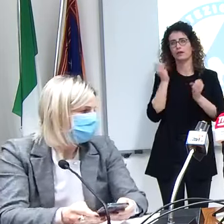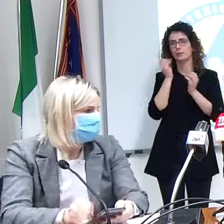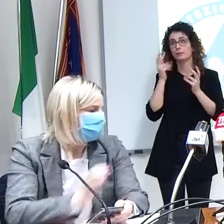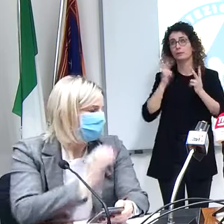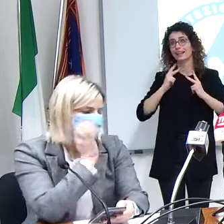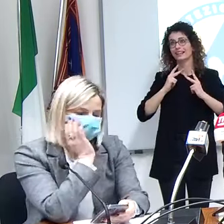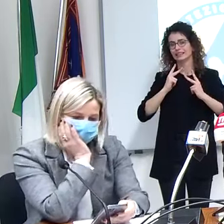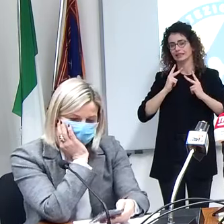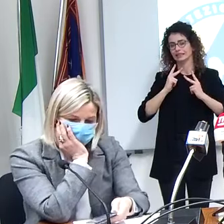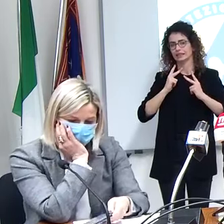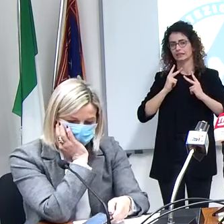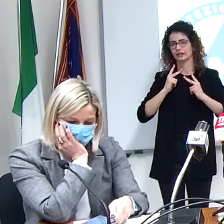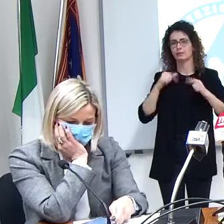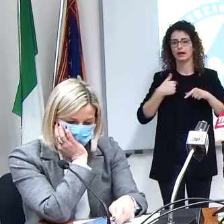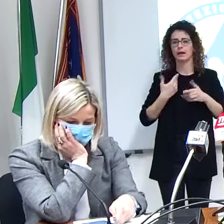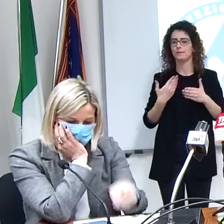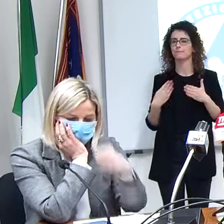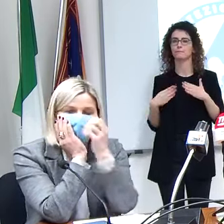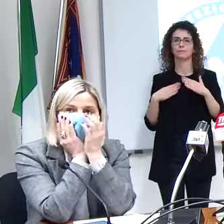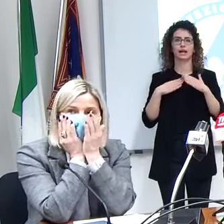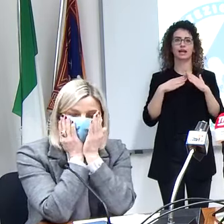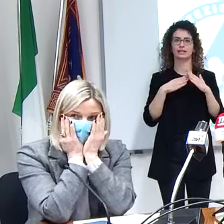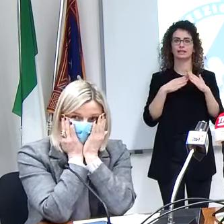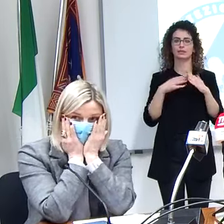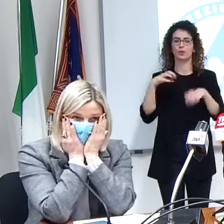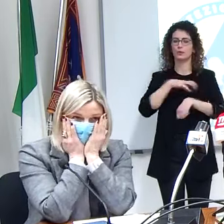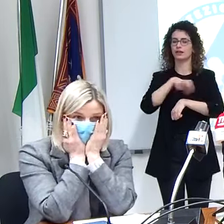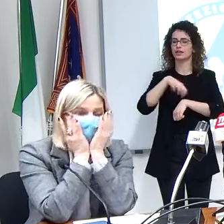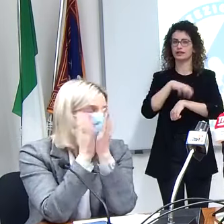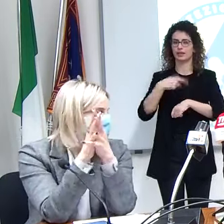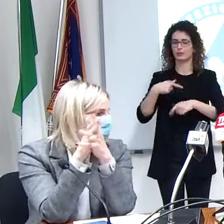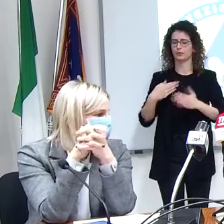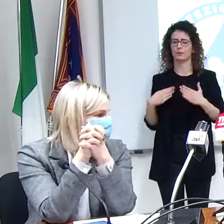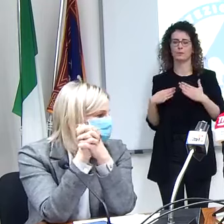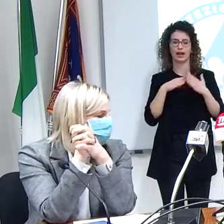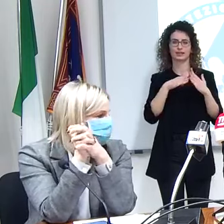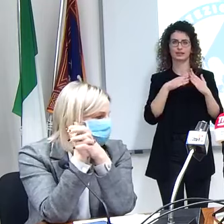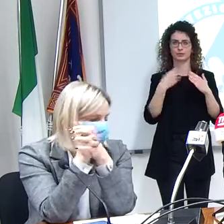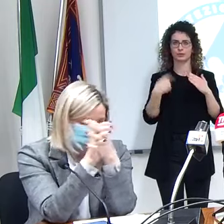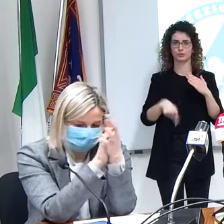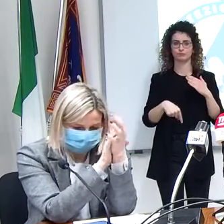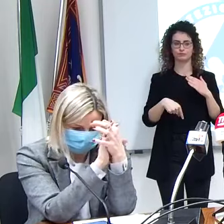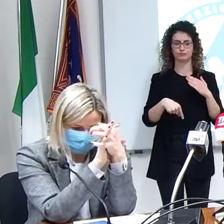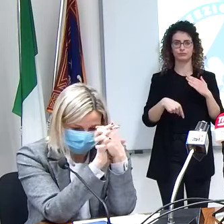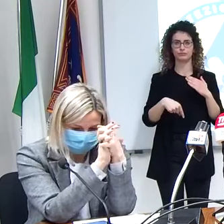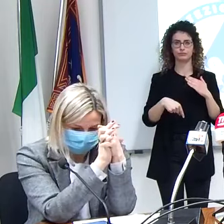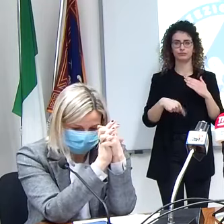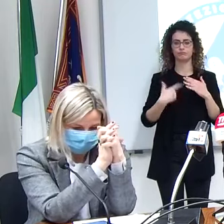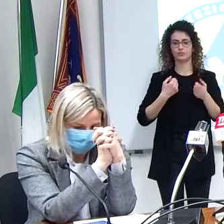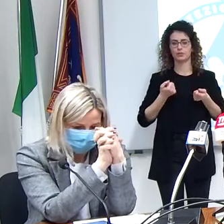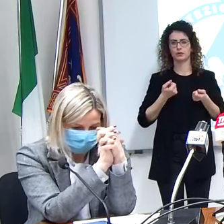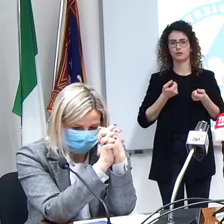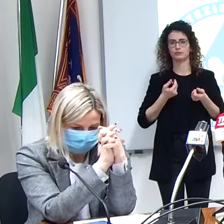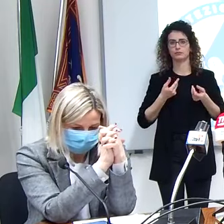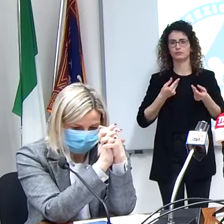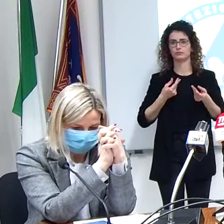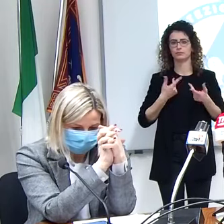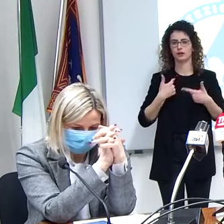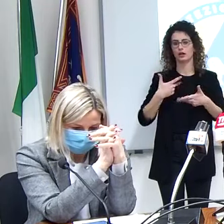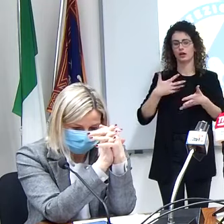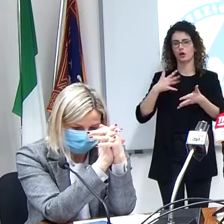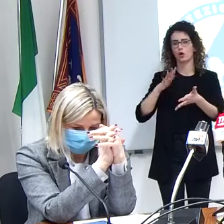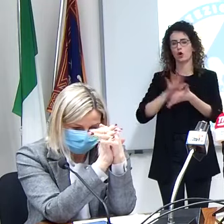però è il massimo che è riuscito a fare il ministero facendo questi contratti con le